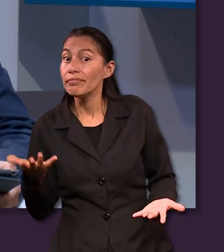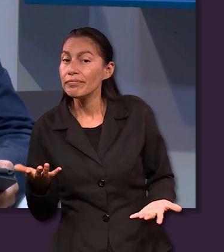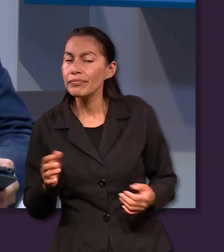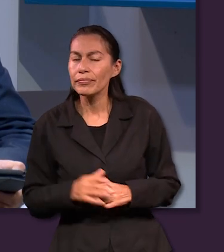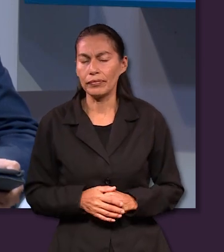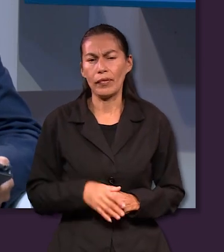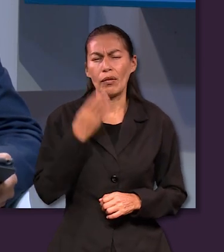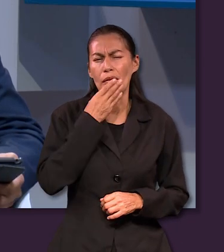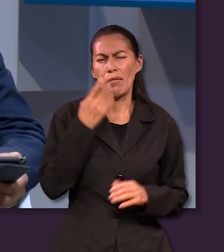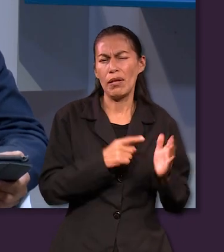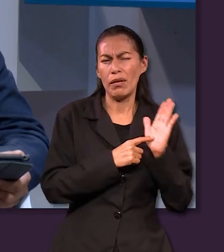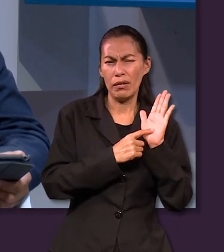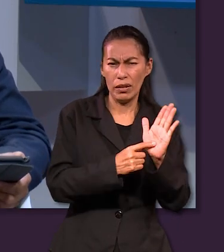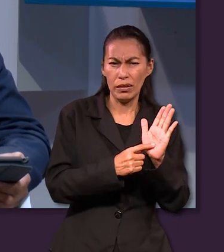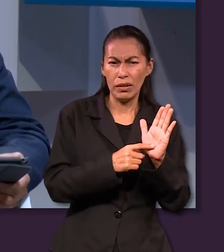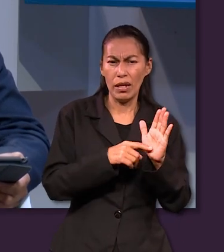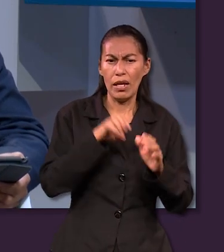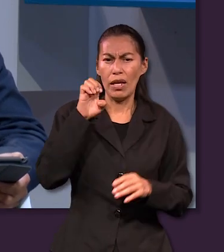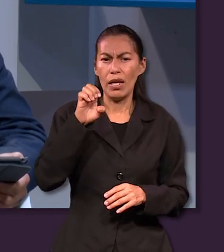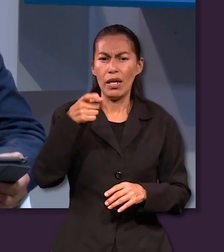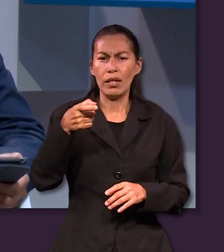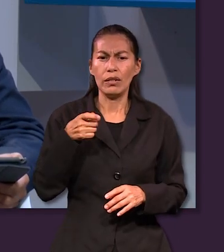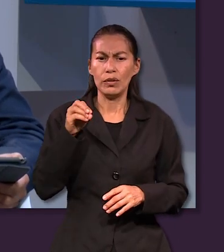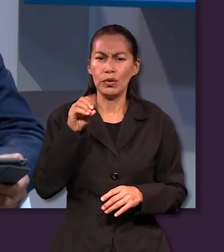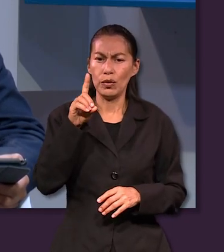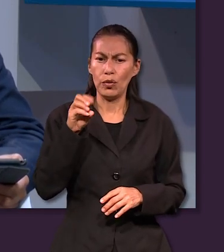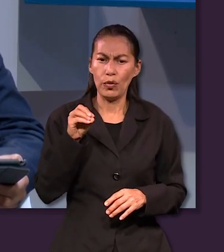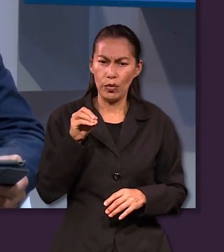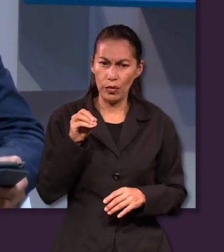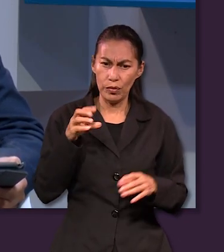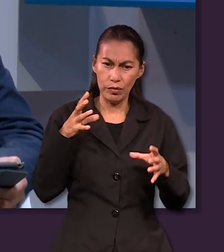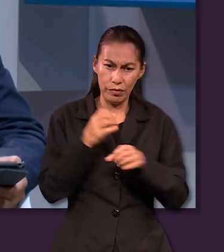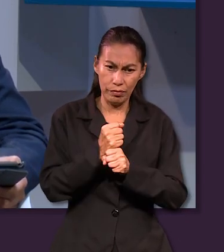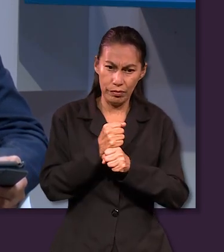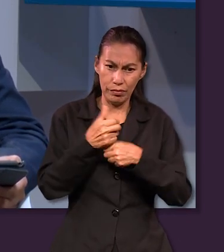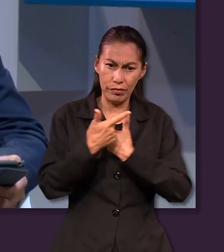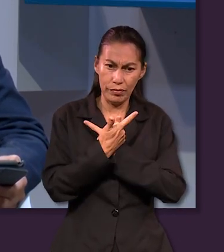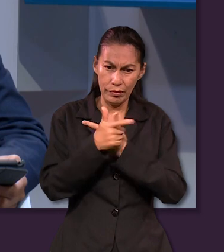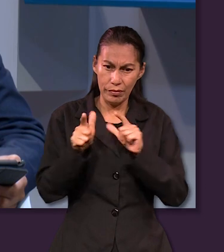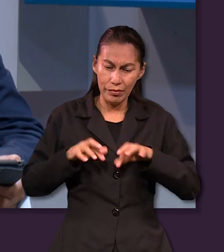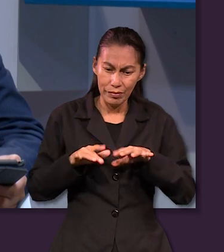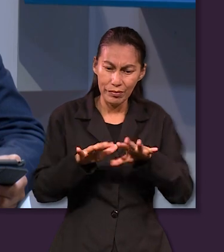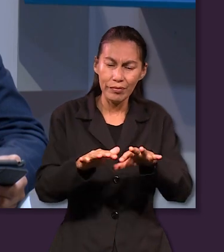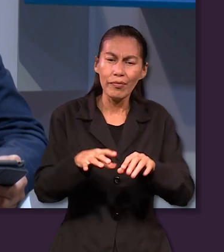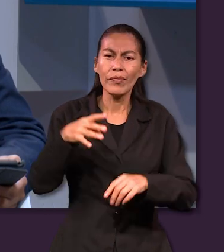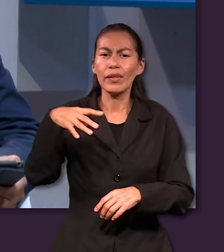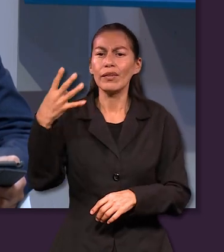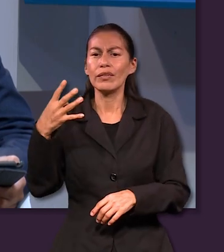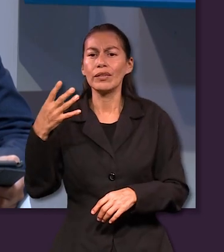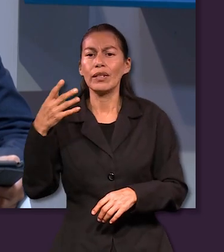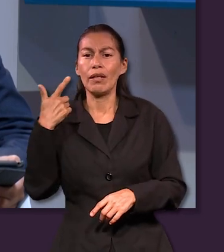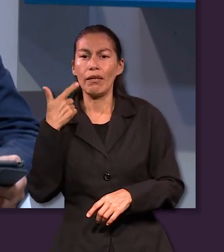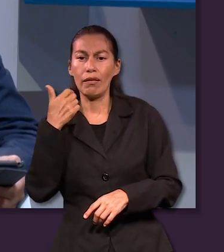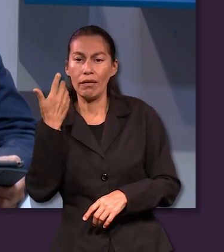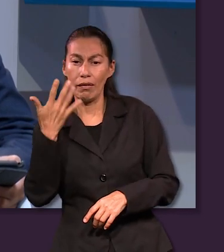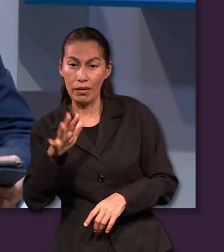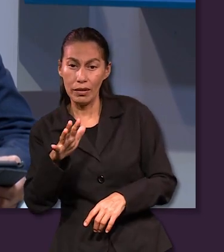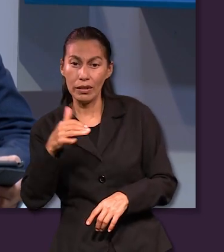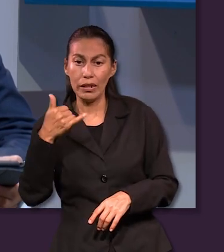Vamos a ver qué es lo que dice la primera lectura, Éxodo 14, 10 y 11. ¿Qué nos